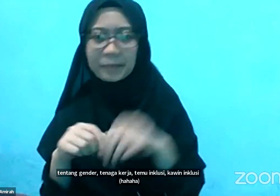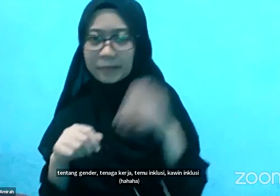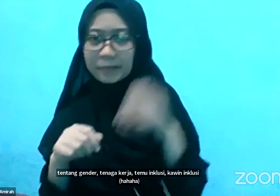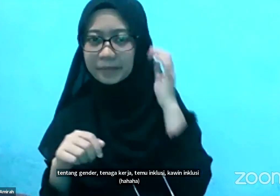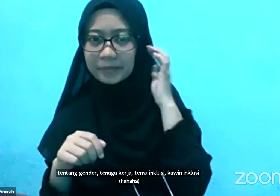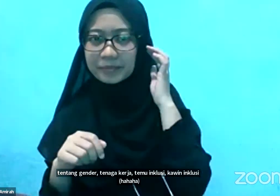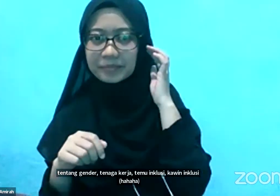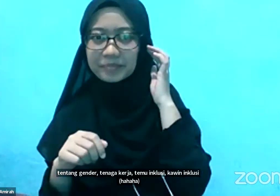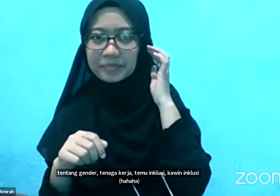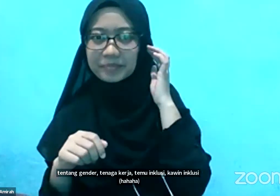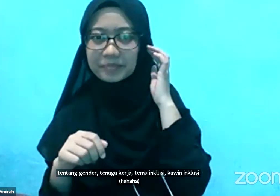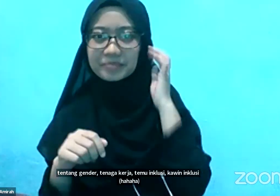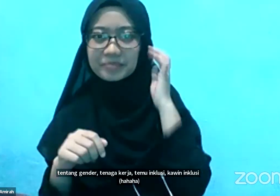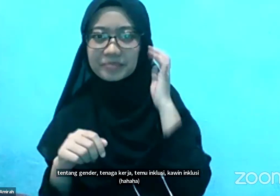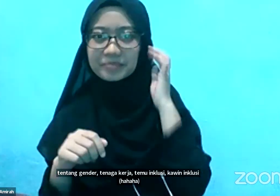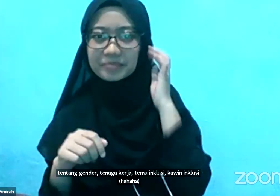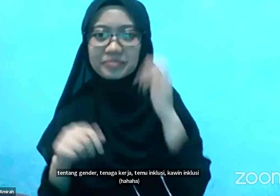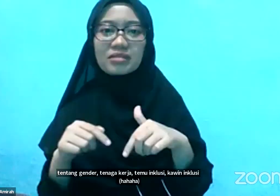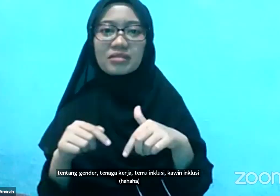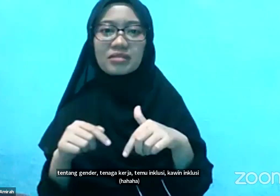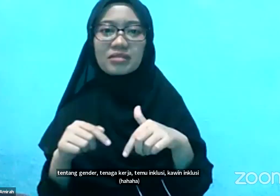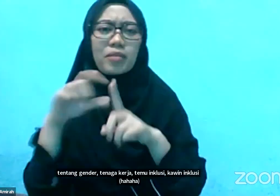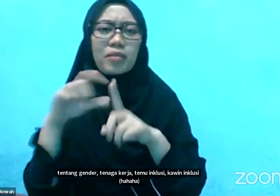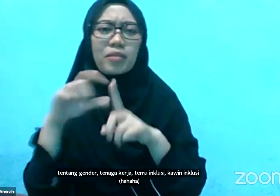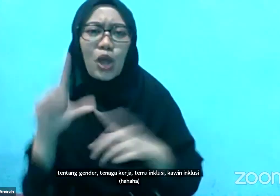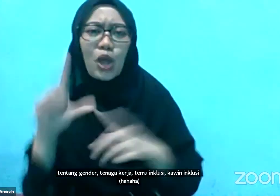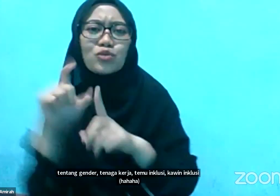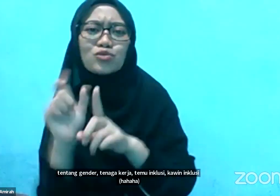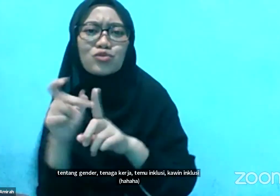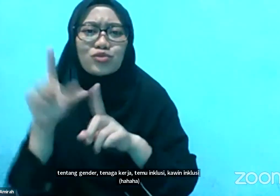Ini OPD Apa Luhut Binsar Panjahitan sih?